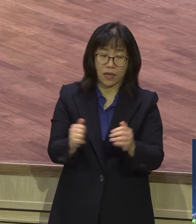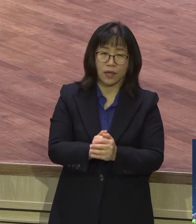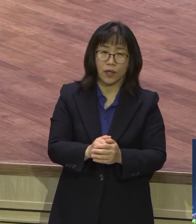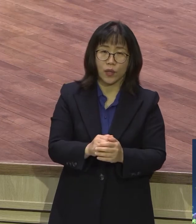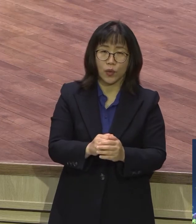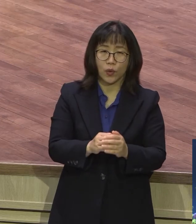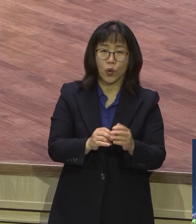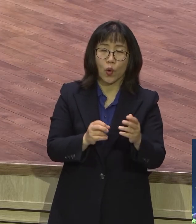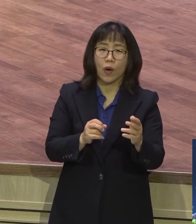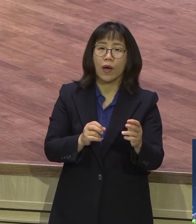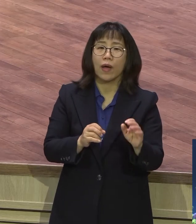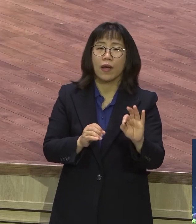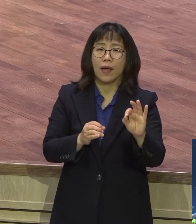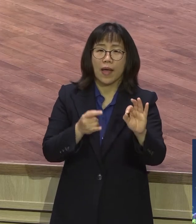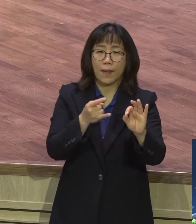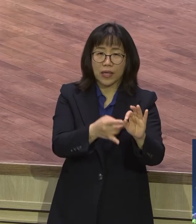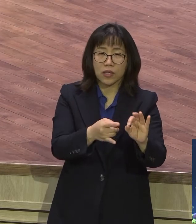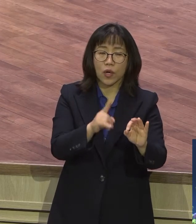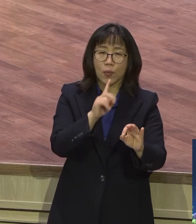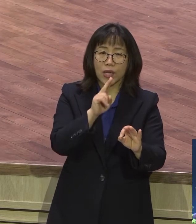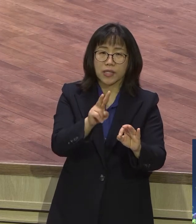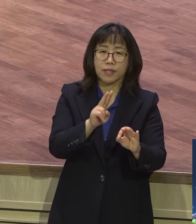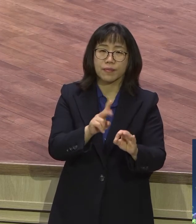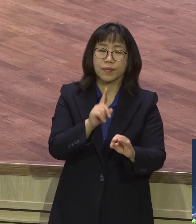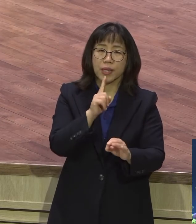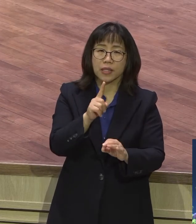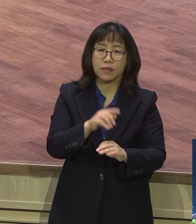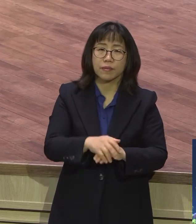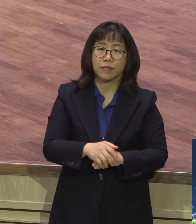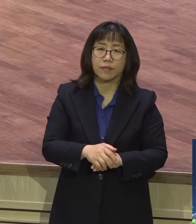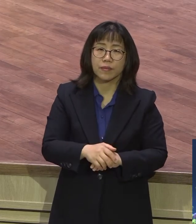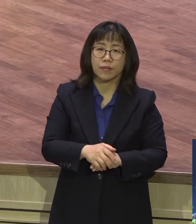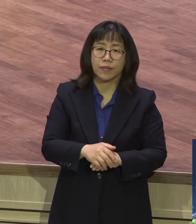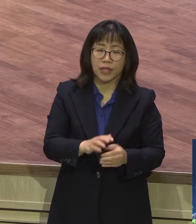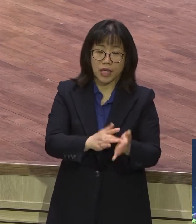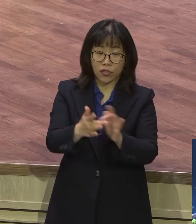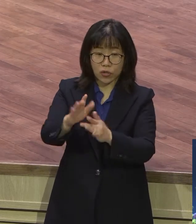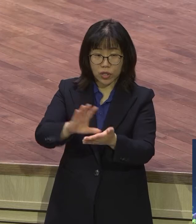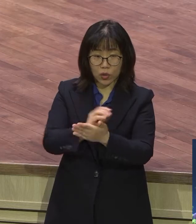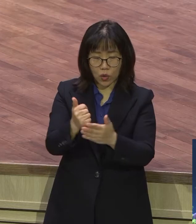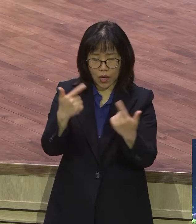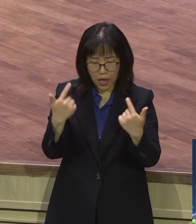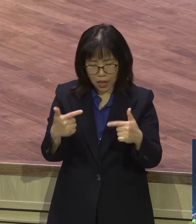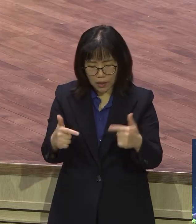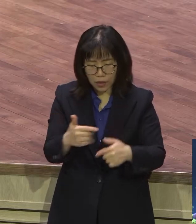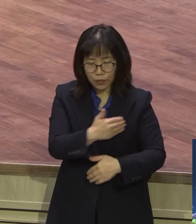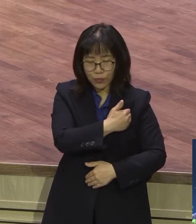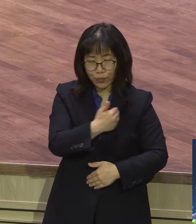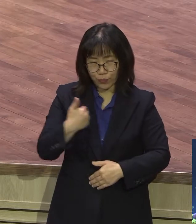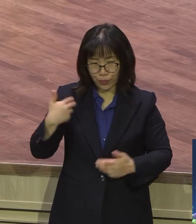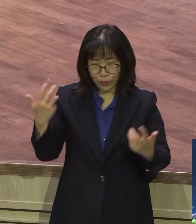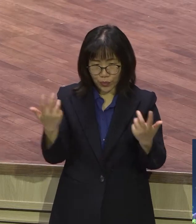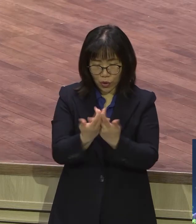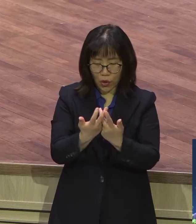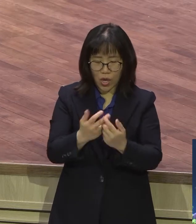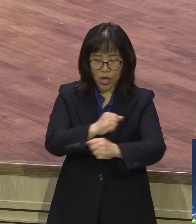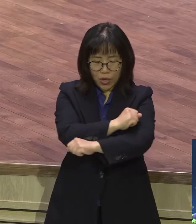19절에 예수 글씨도의 부유가 얼마나 놀라운지 부유하신 예수 글씨도의 넓이와 높이와 길이와